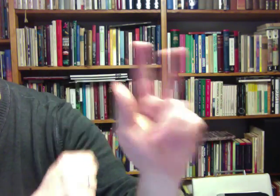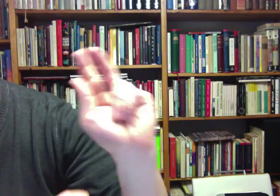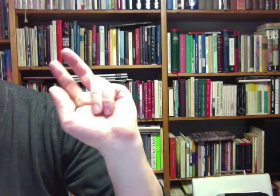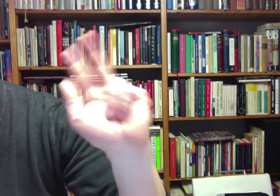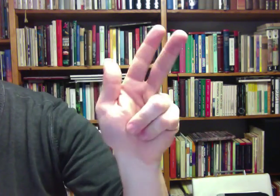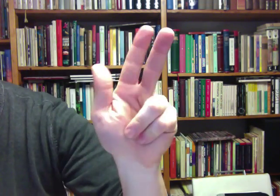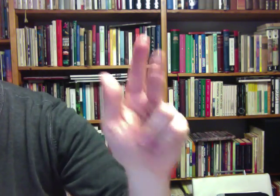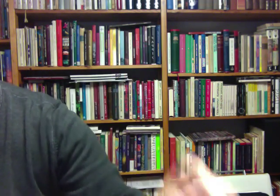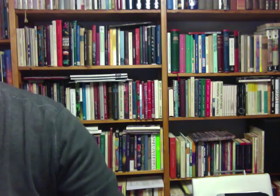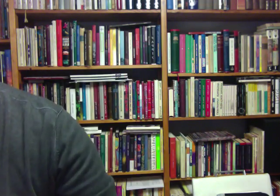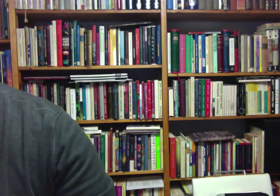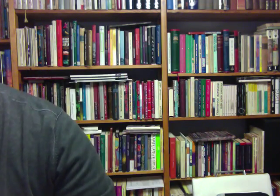Morjes.